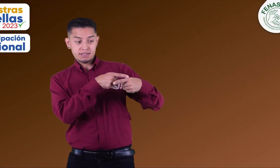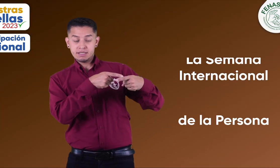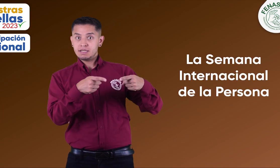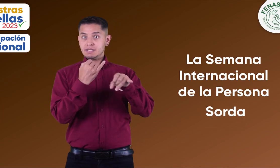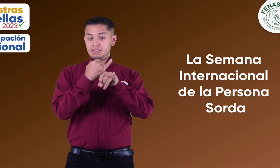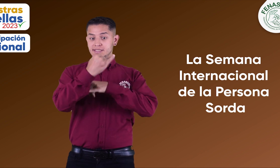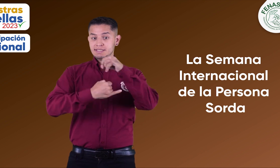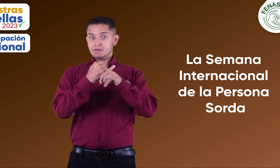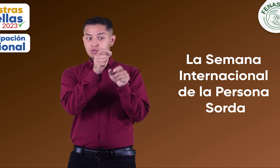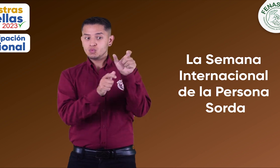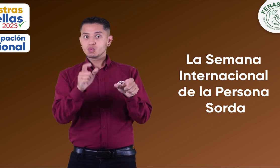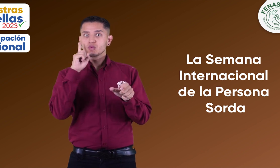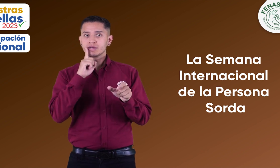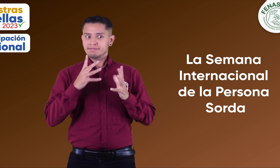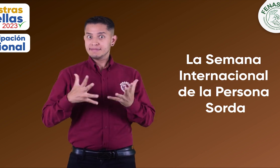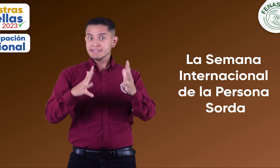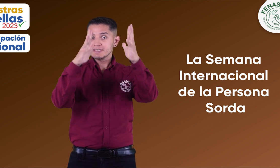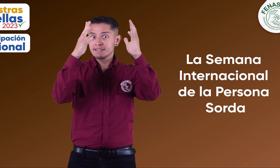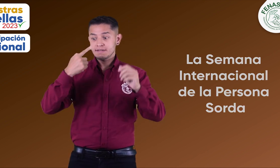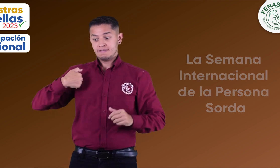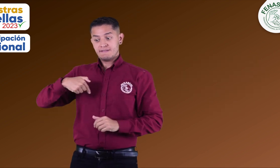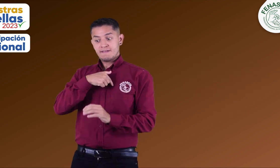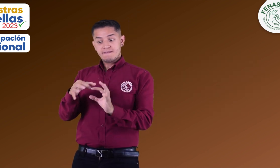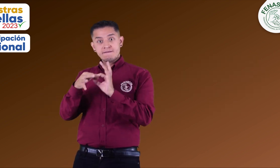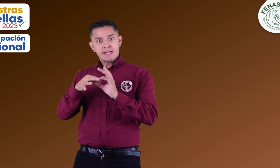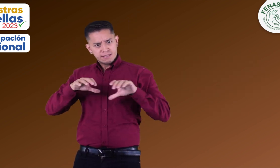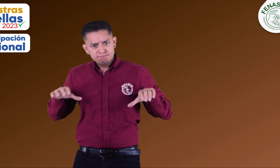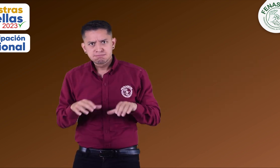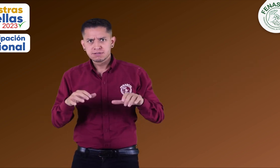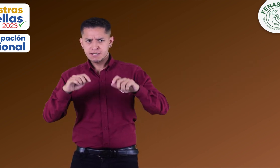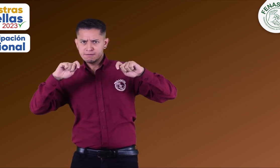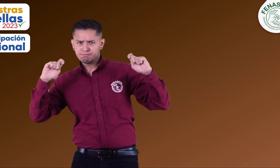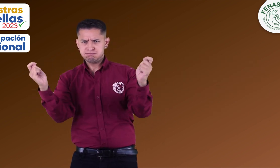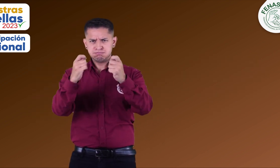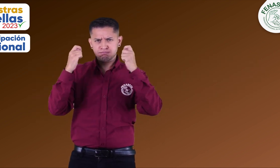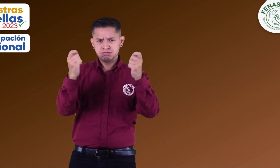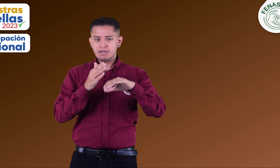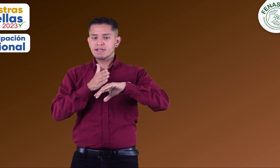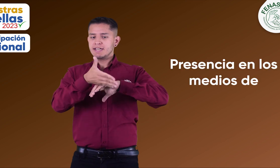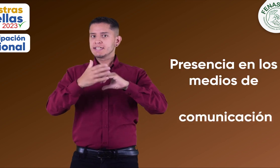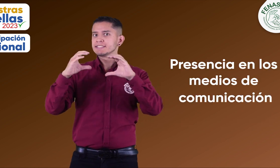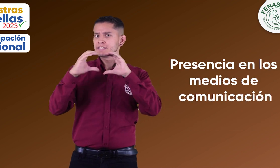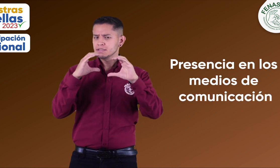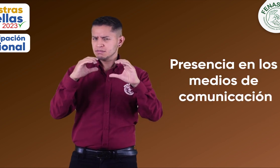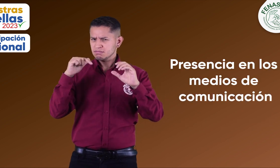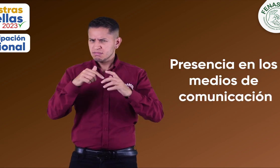En la Semana Internacional de la Persona Sorda, FENASCOL realizó presencia en medios de